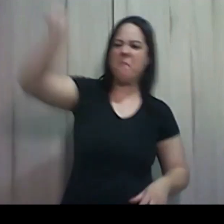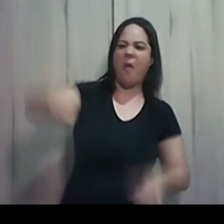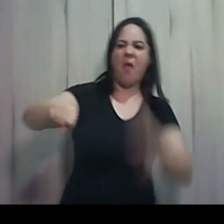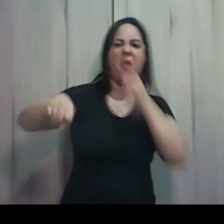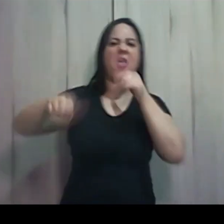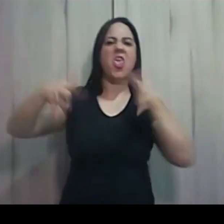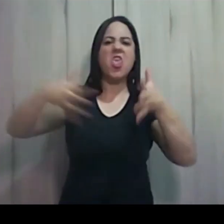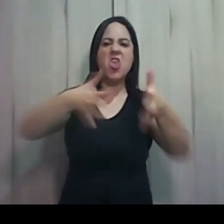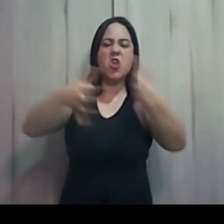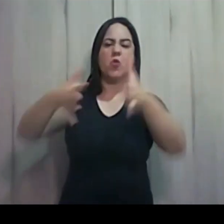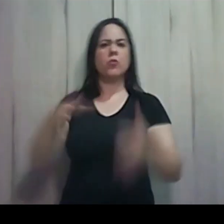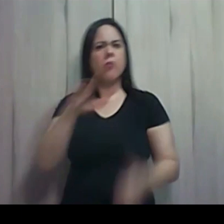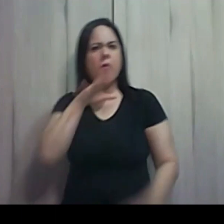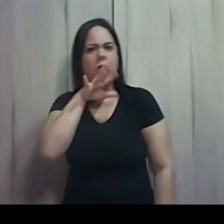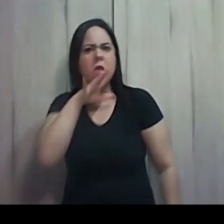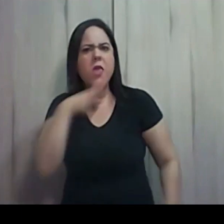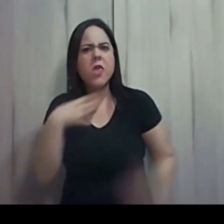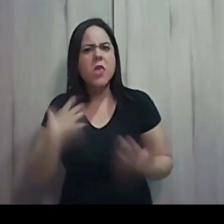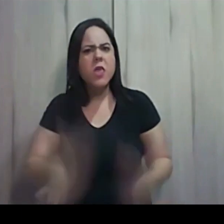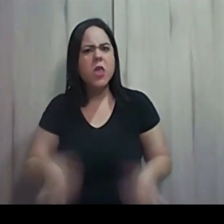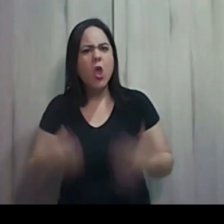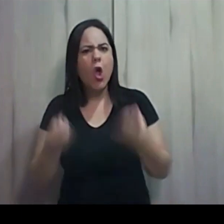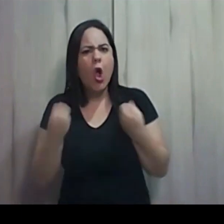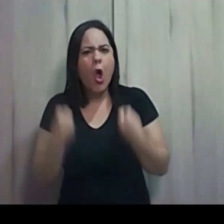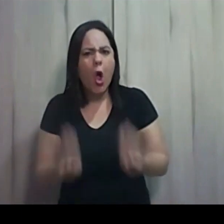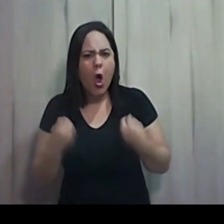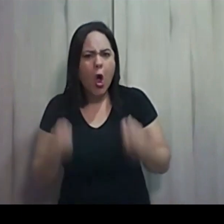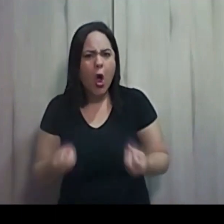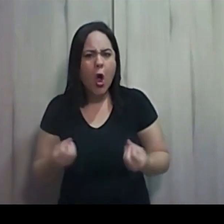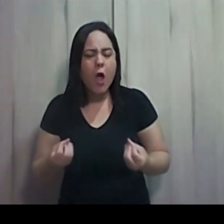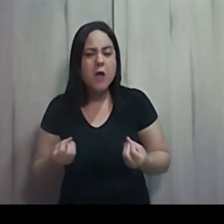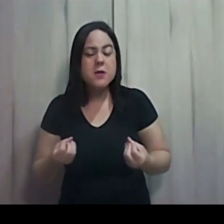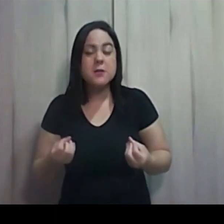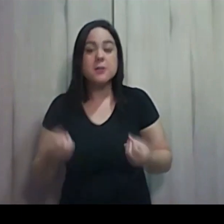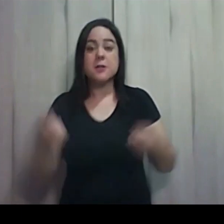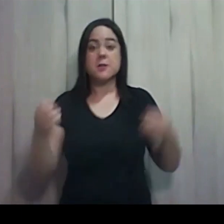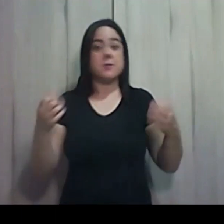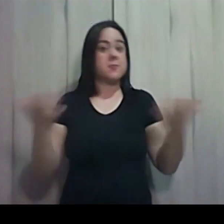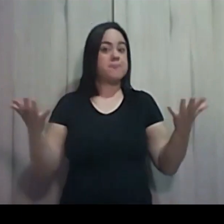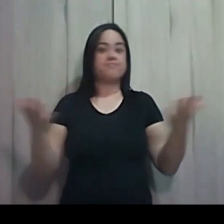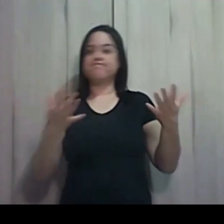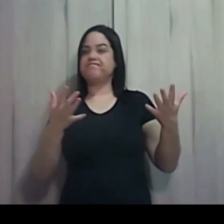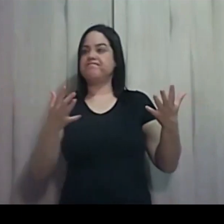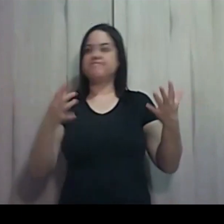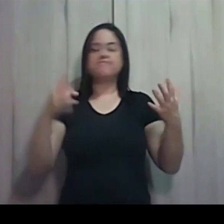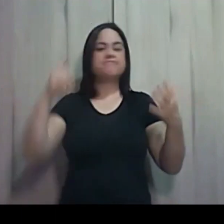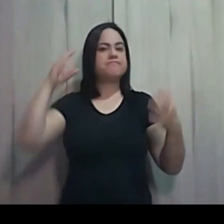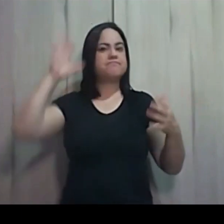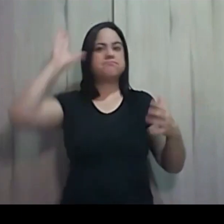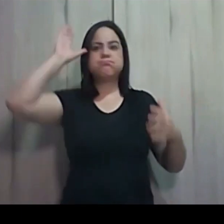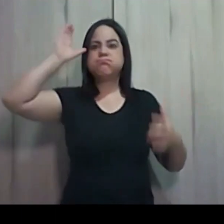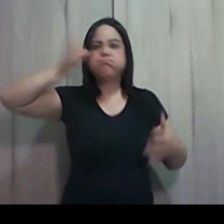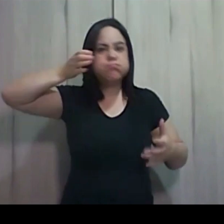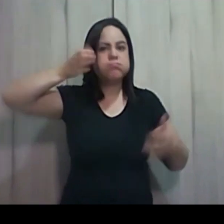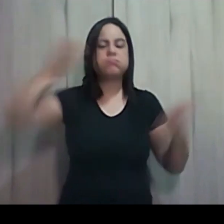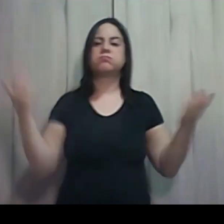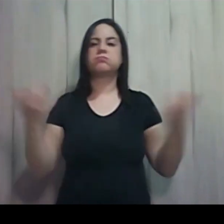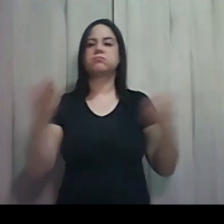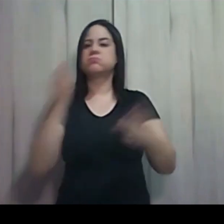Isso é coisa que se diga. Ele entrou em pânico. Perdeu o rumo por causa da maldade, por causa do